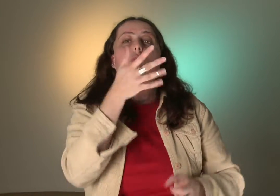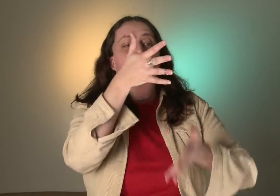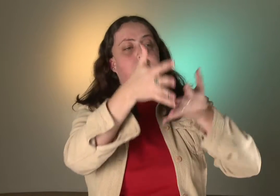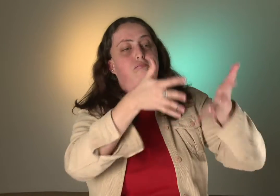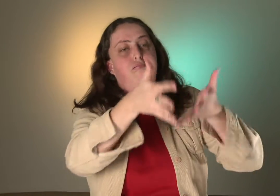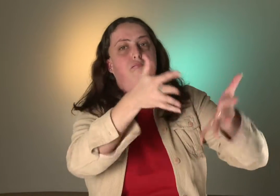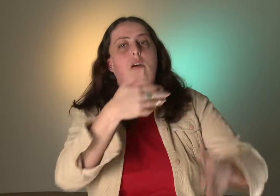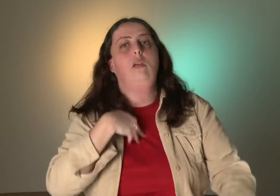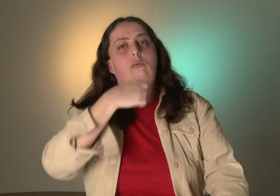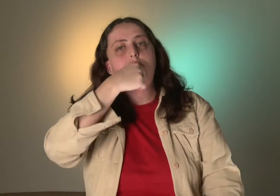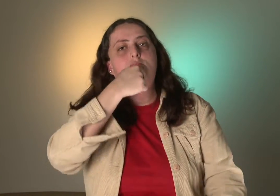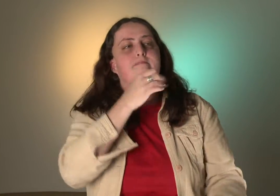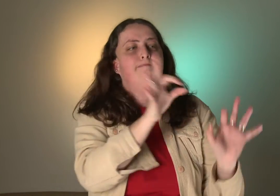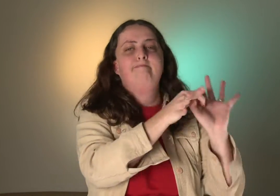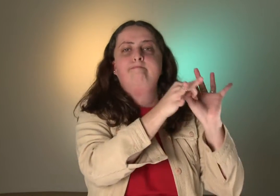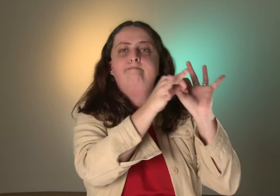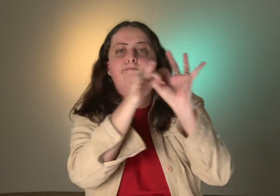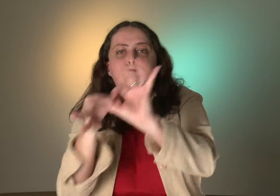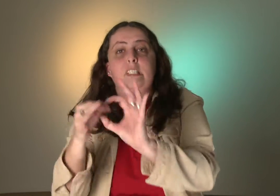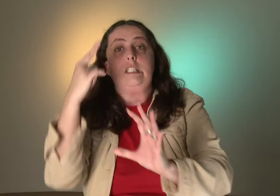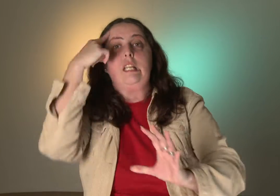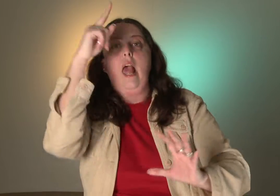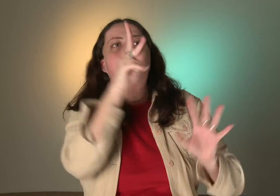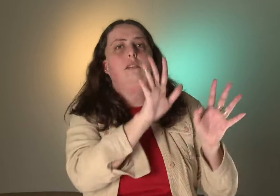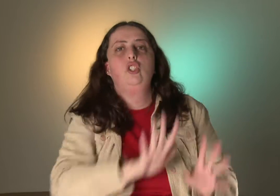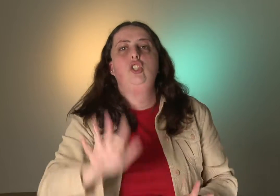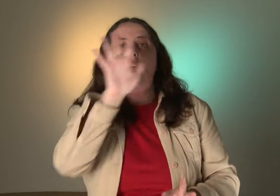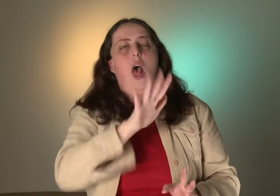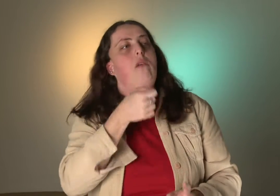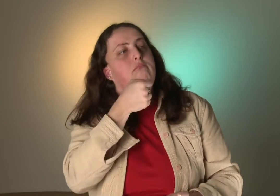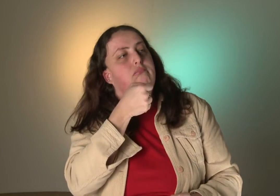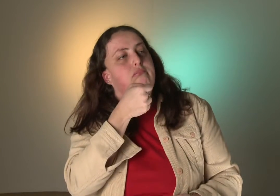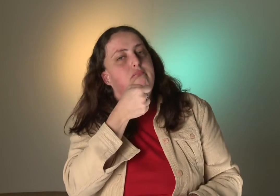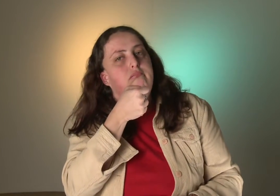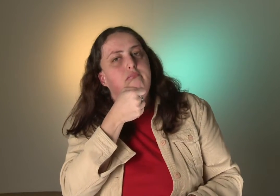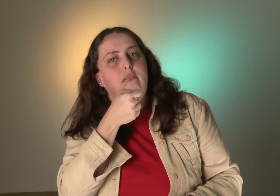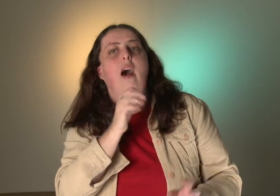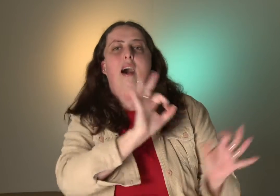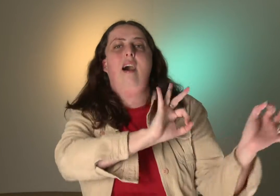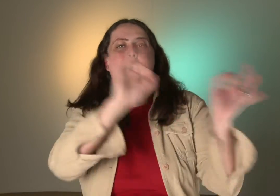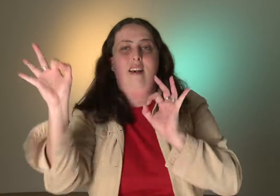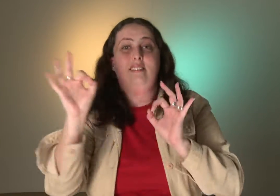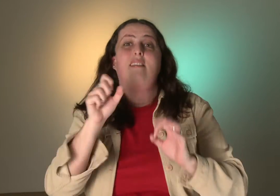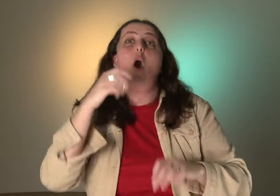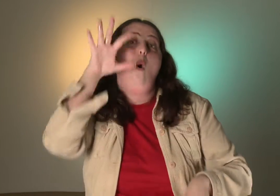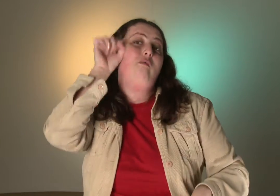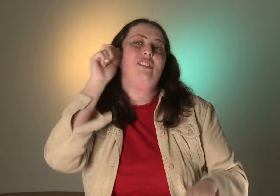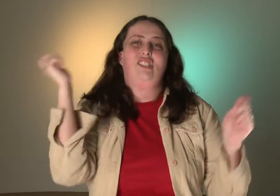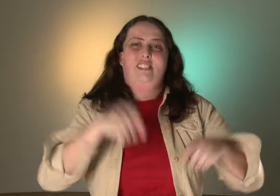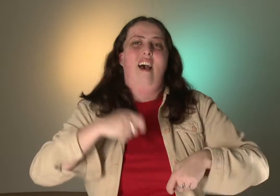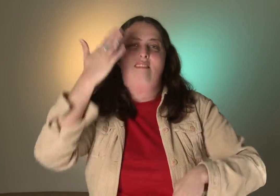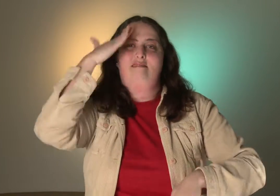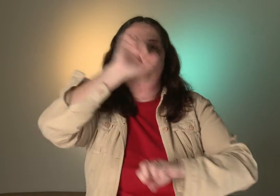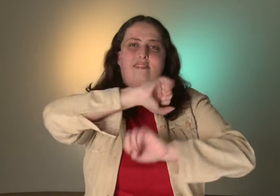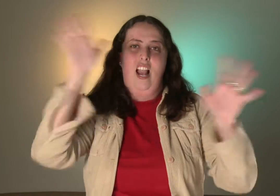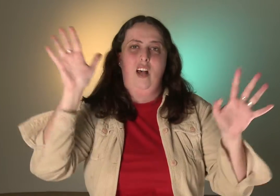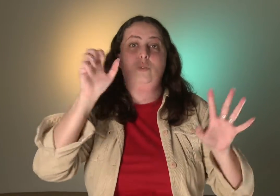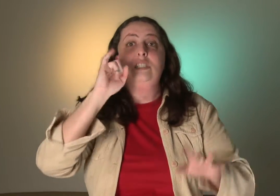O surdo está sinalizando, eu tenho que pegar a ideia principal, o contexto geral. Aí, então, dá para entender. Os